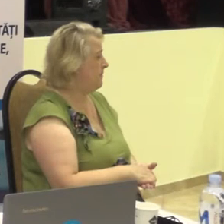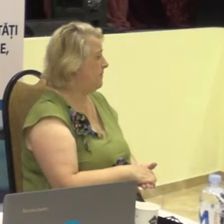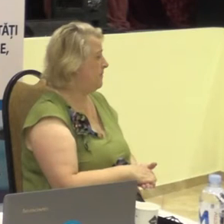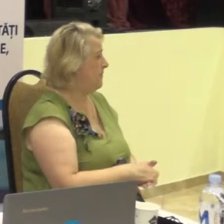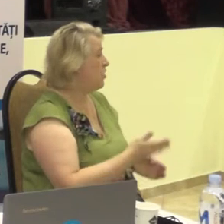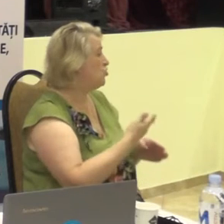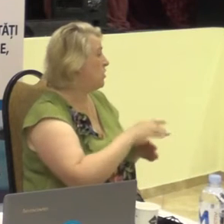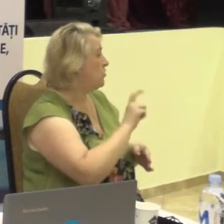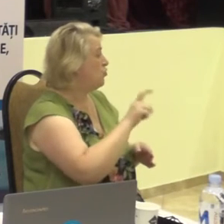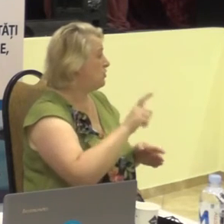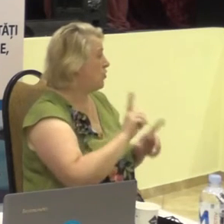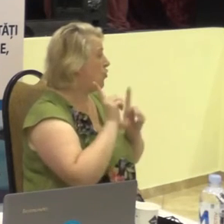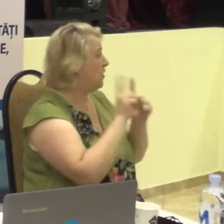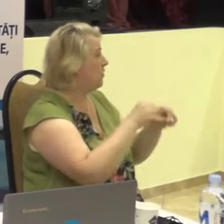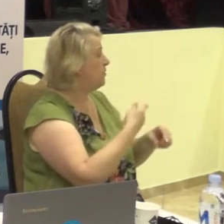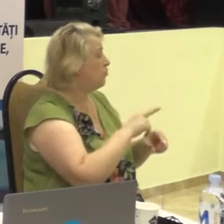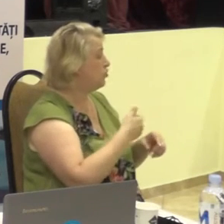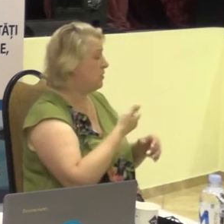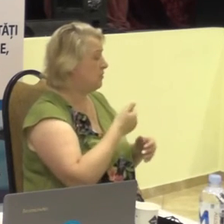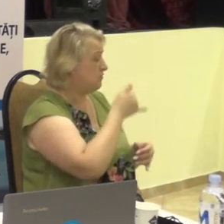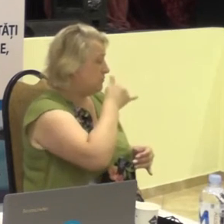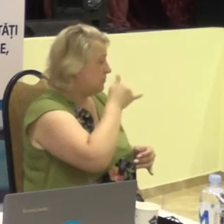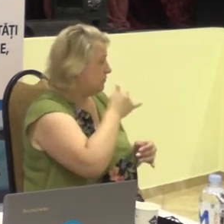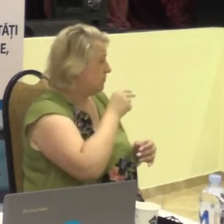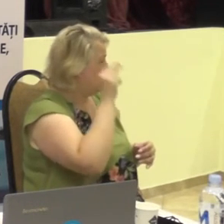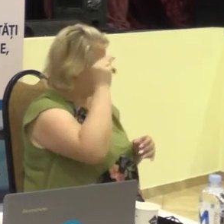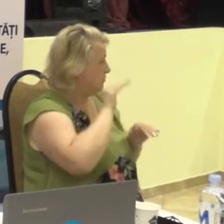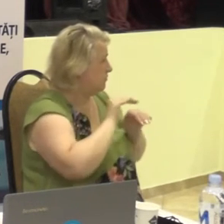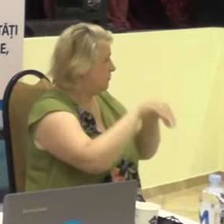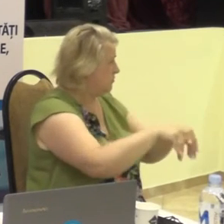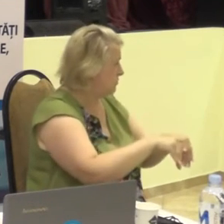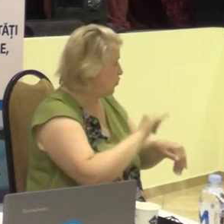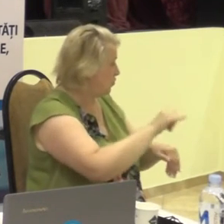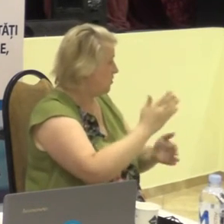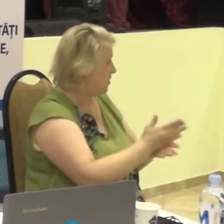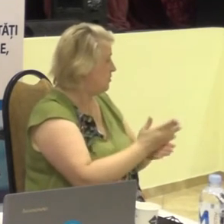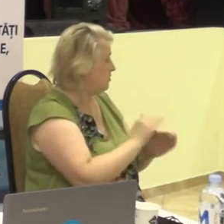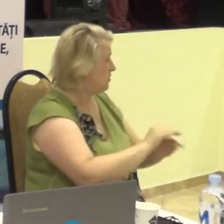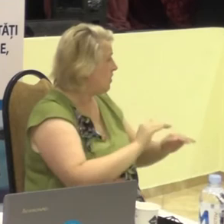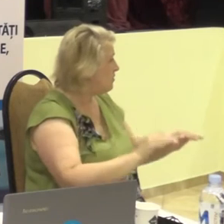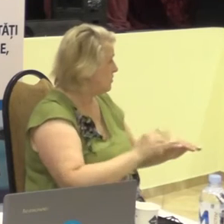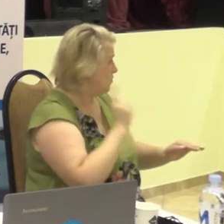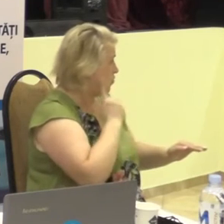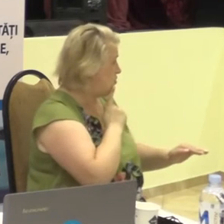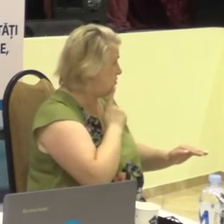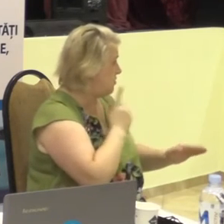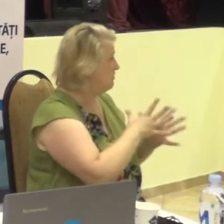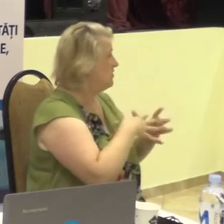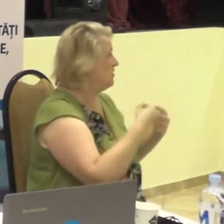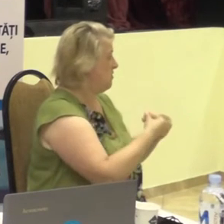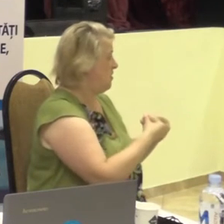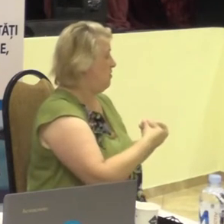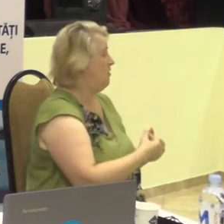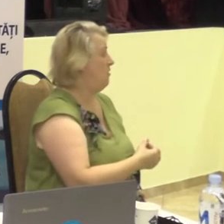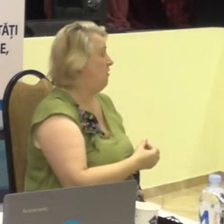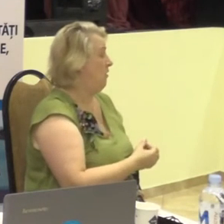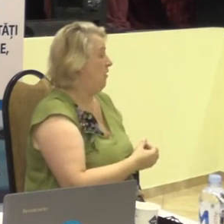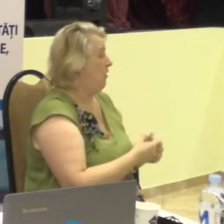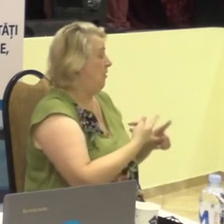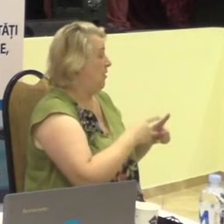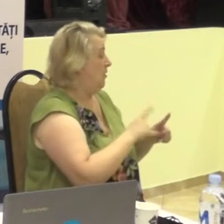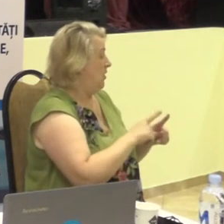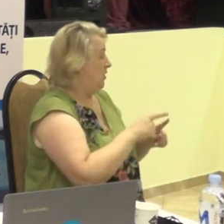că nu au acces la educație, având copii cu zărnătăți de auz și nu sunt